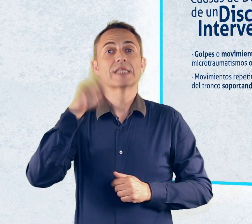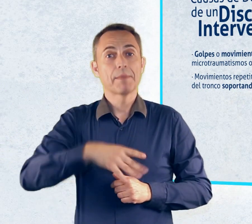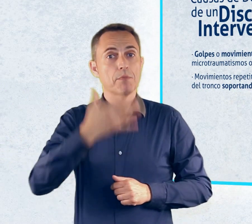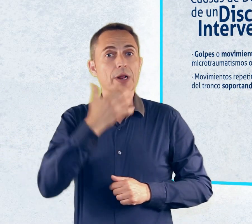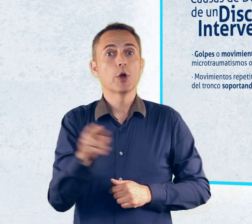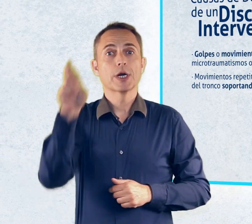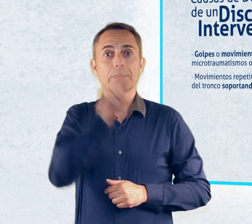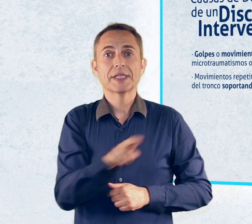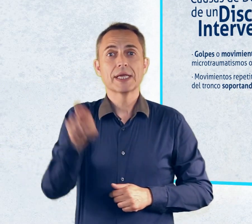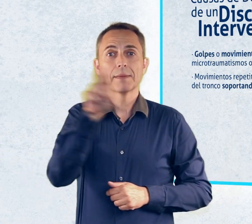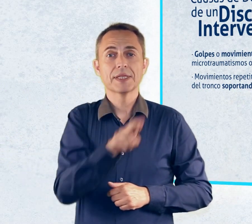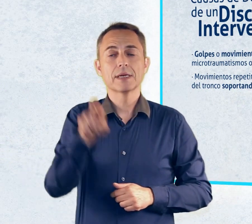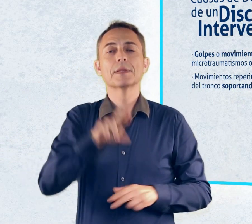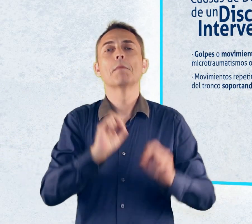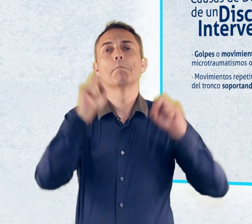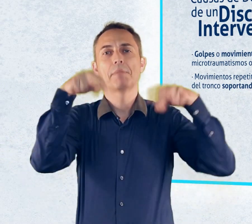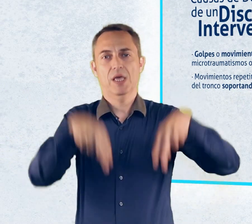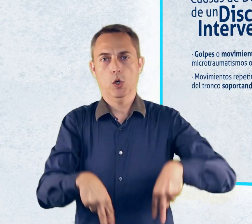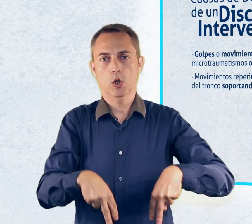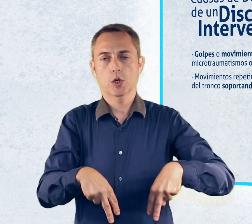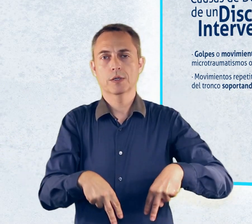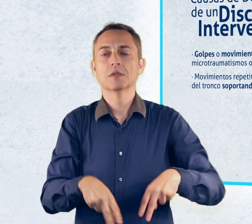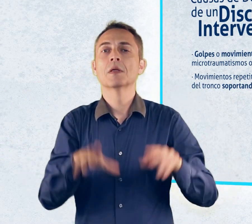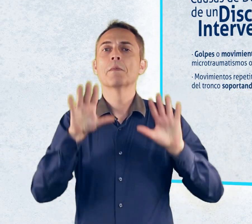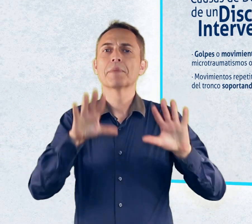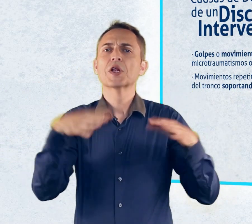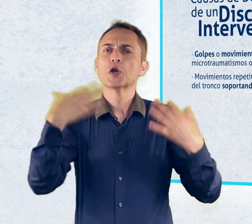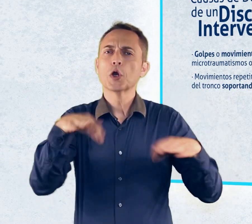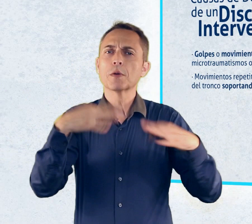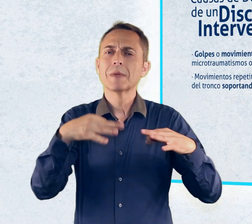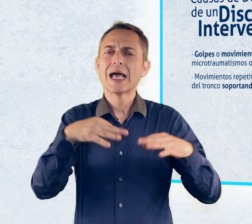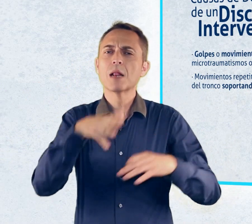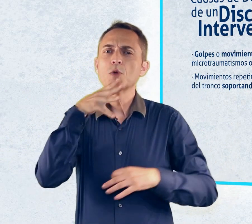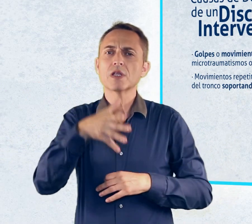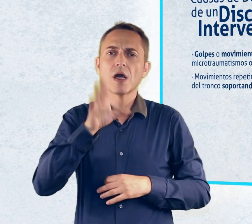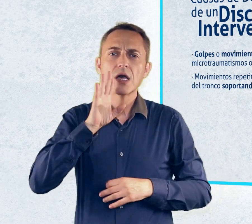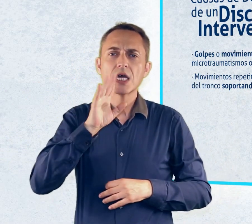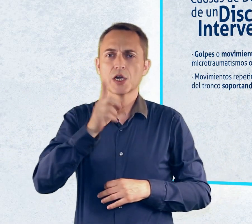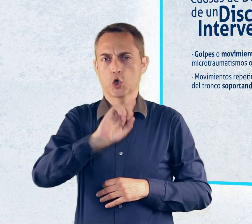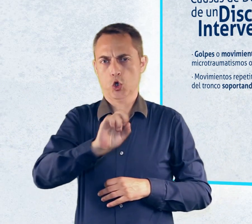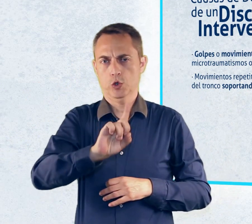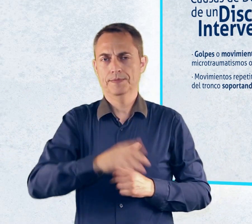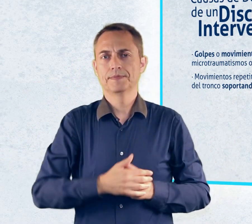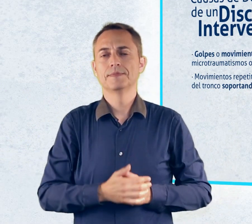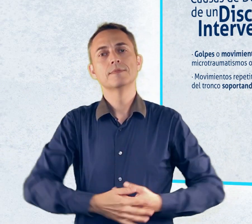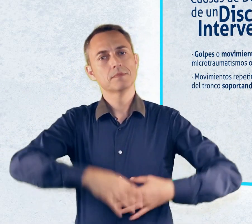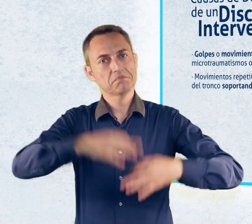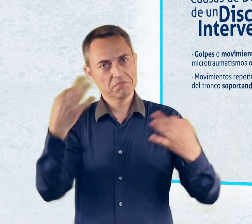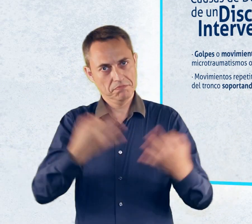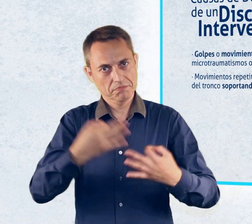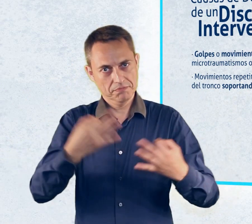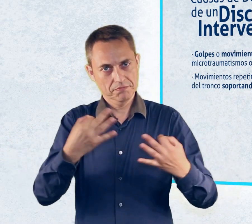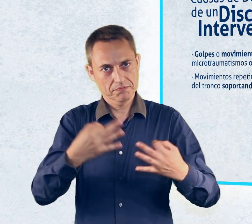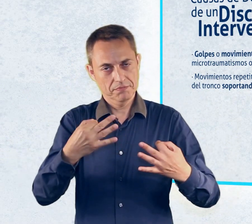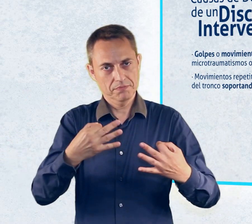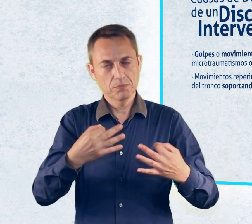frecuencia. Pero esta no suele ser la causa habitual. Realmente, la mayor parte de las veces este desplazamiento